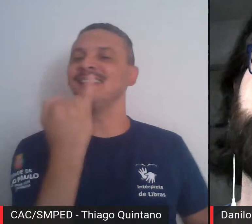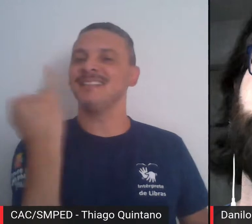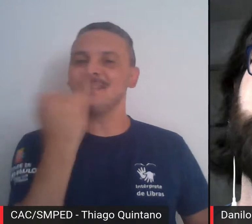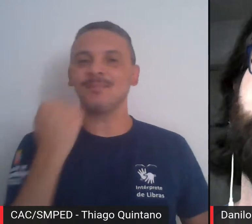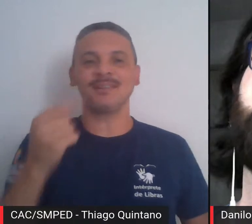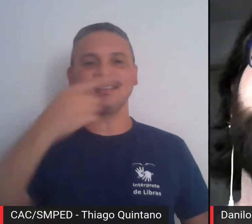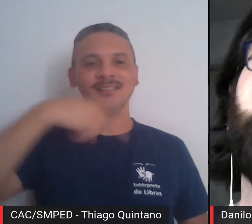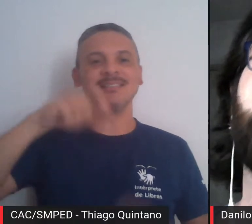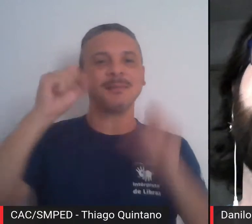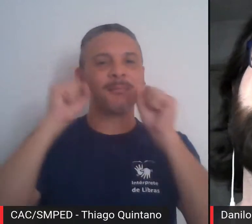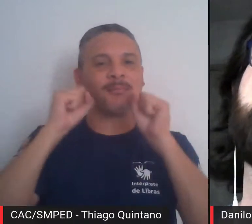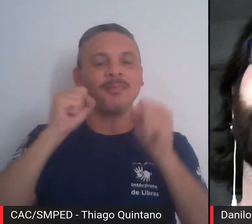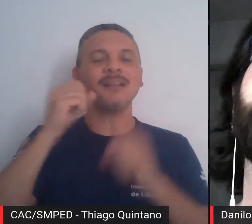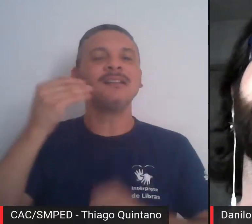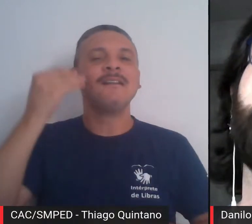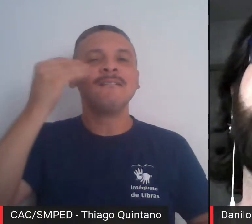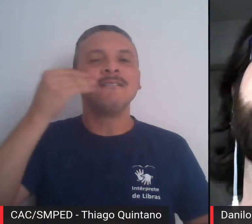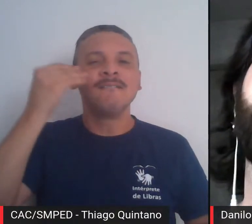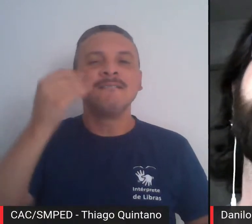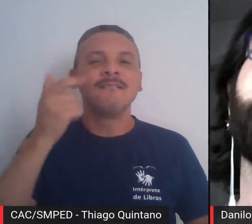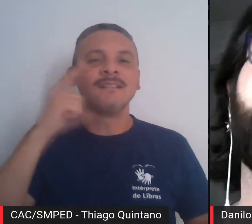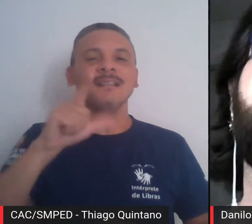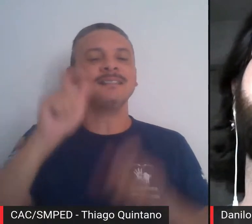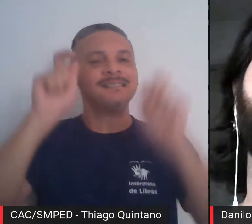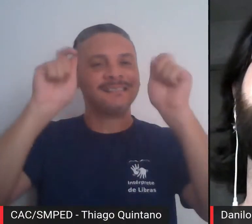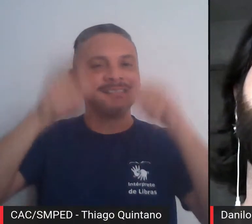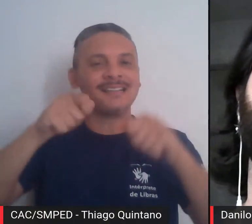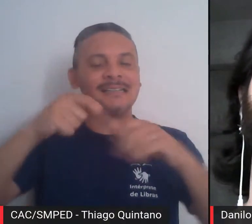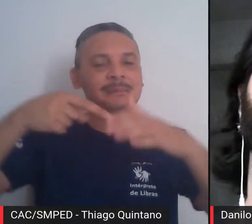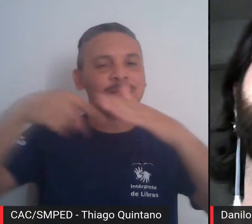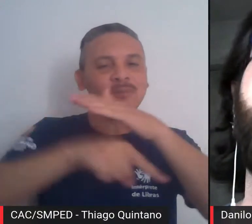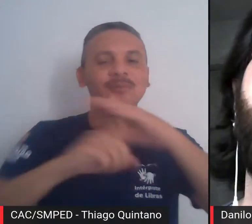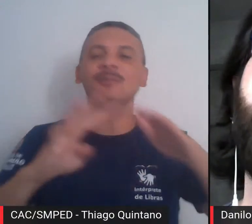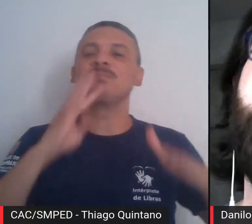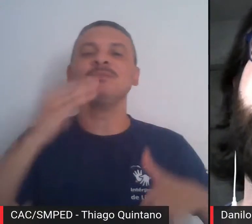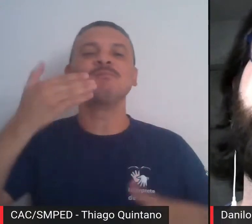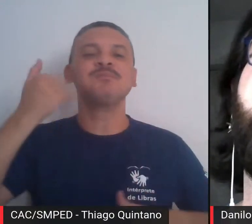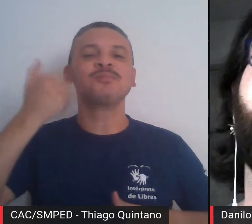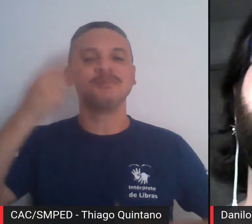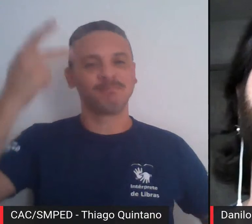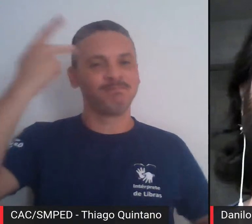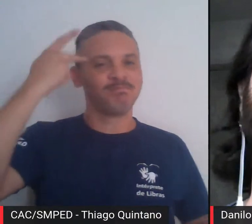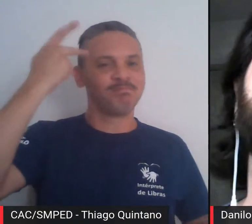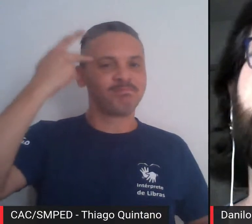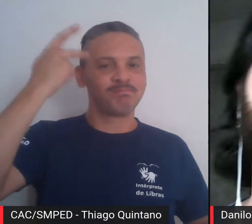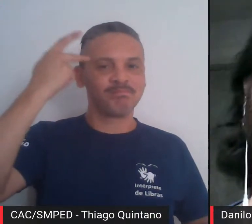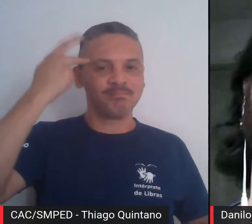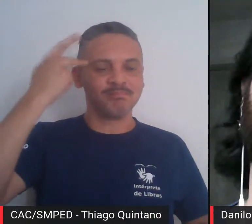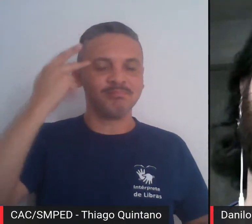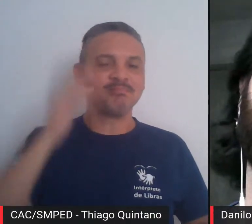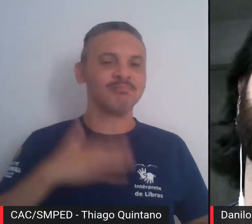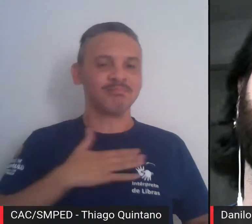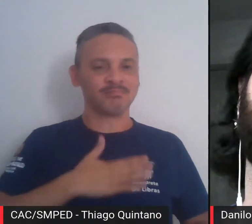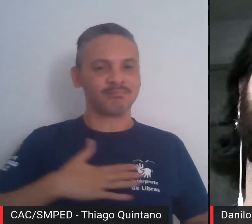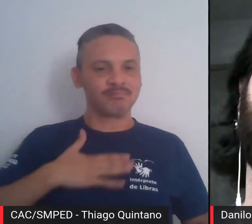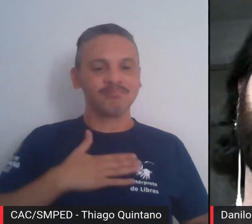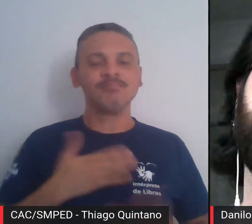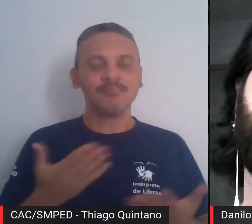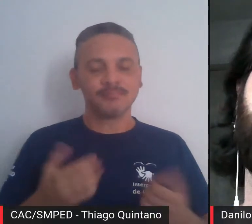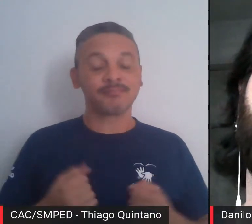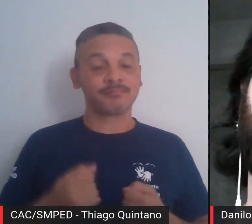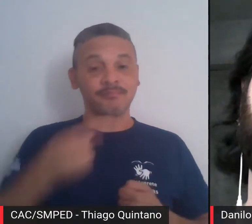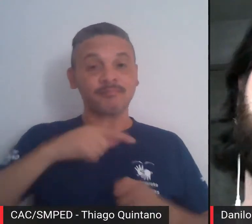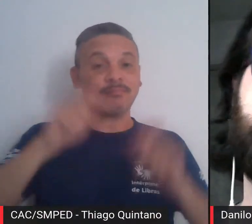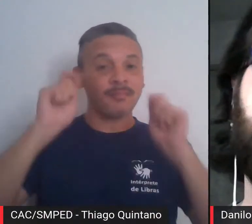que possamos ter uma experimentação, experiência mais profunda, mais interessante da cidade, que nos